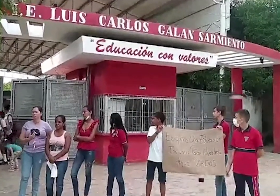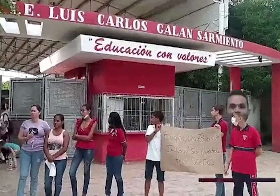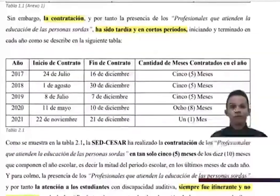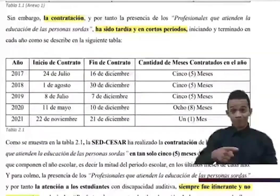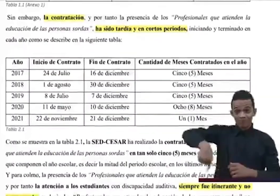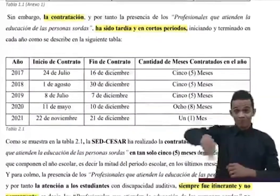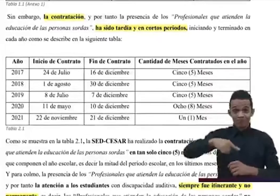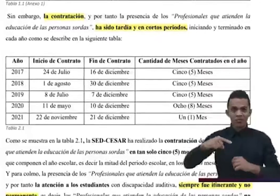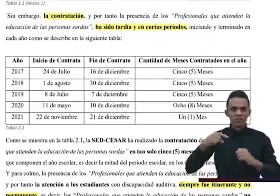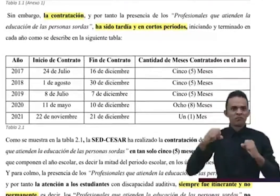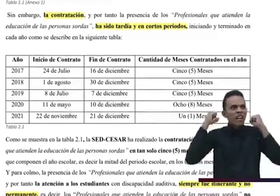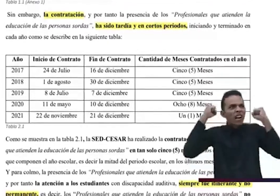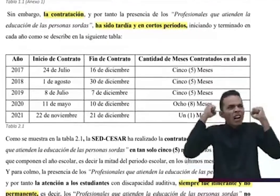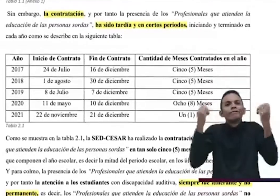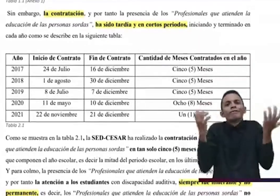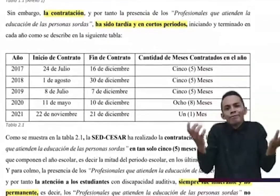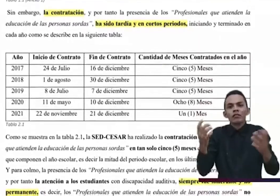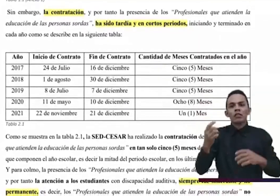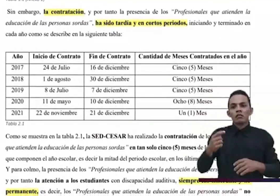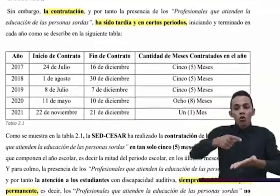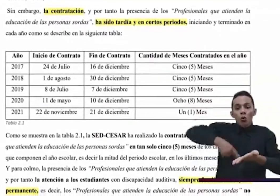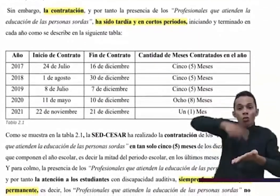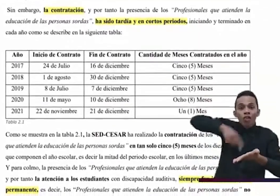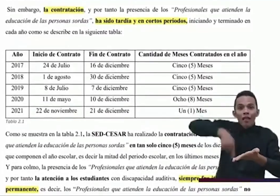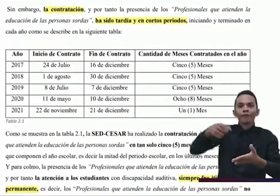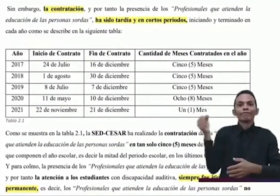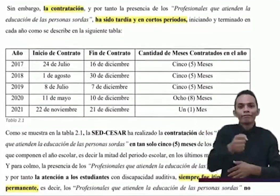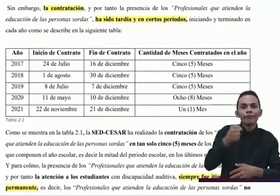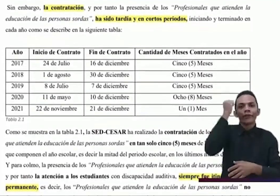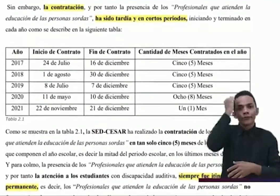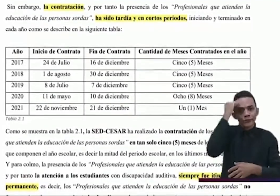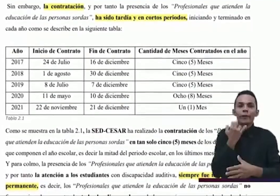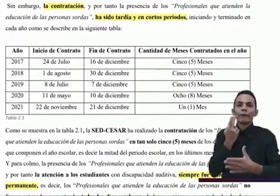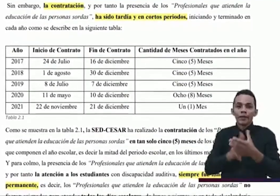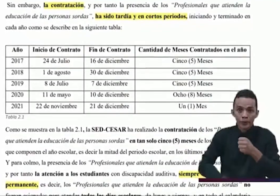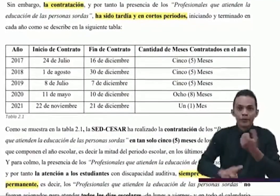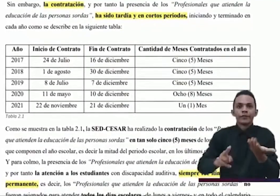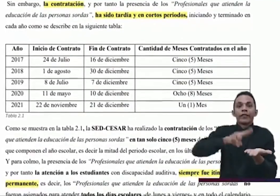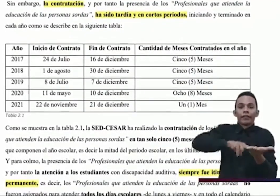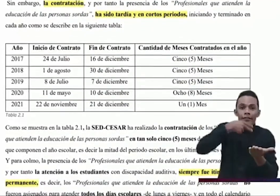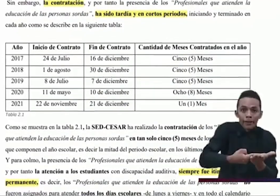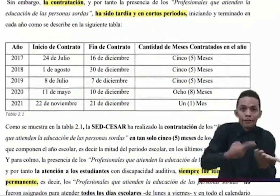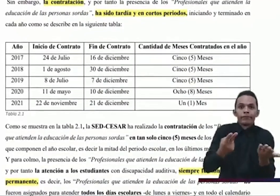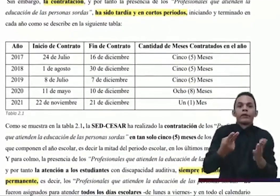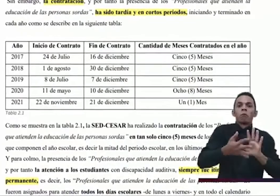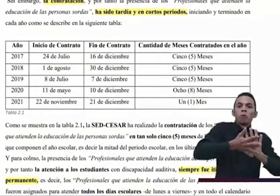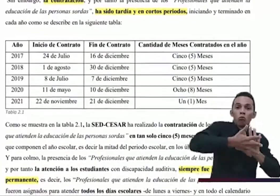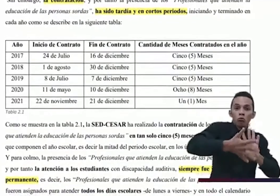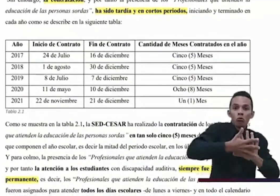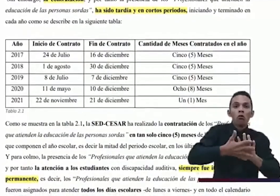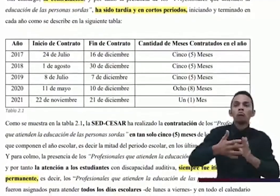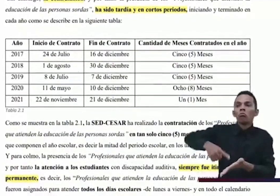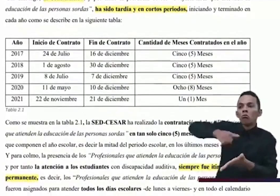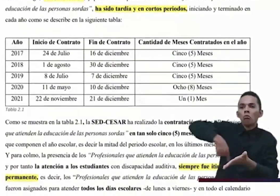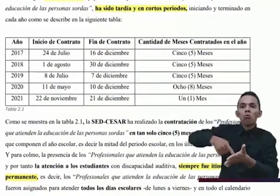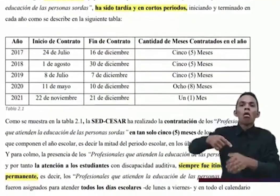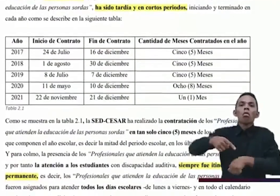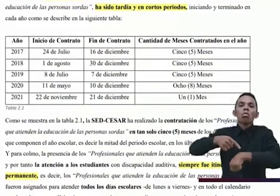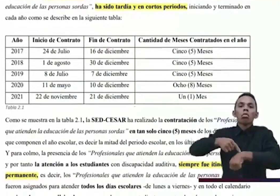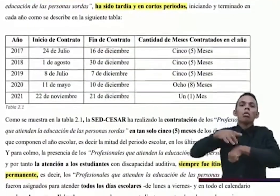entre otras cosas protestan por la contratación tardía itinerante de los docentes bilingües poderos lingüísticos e intérpretes de